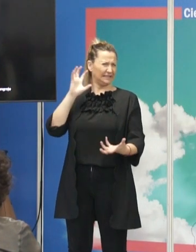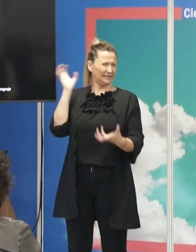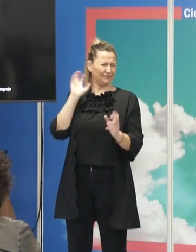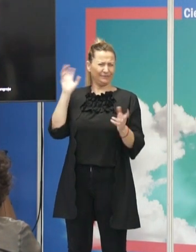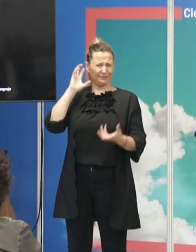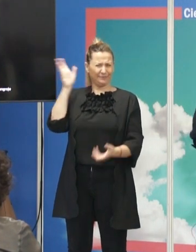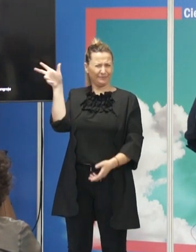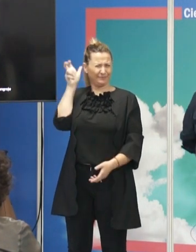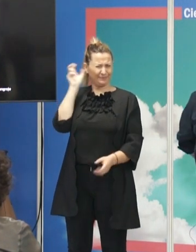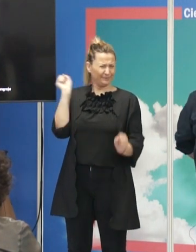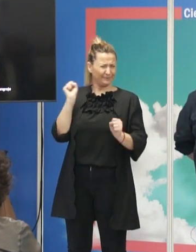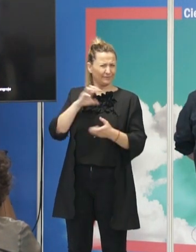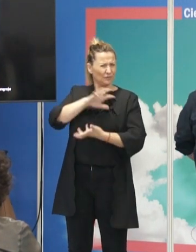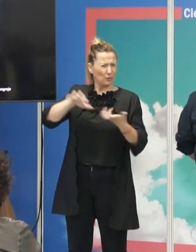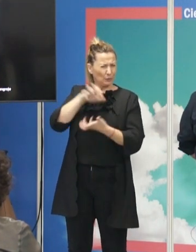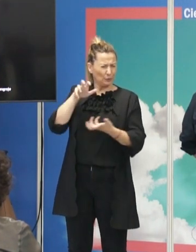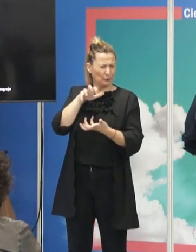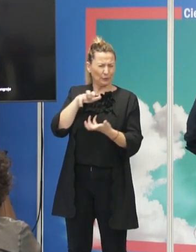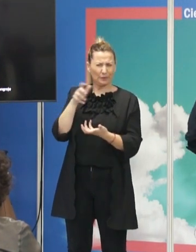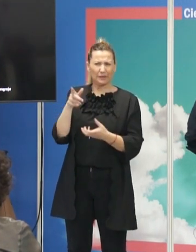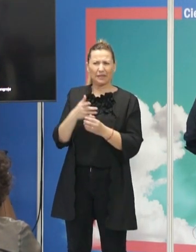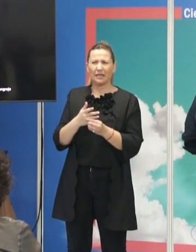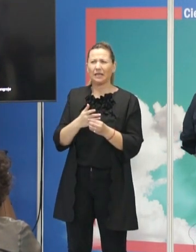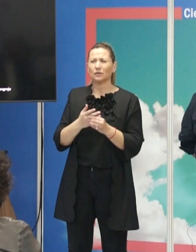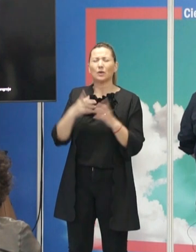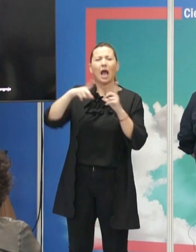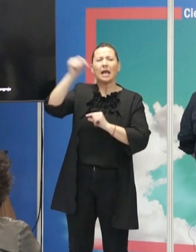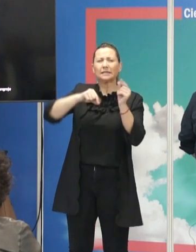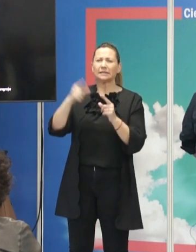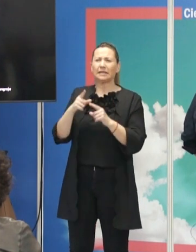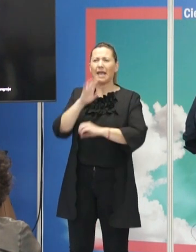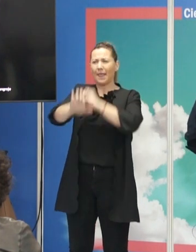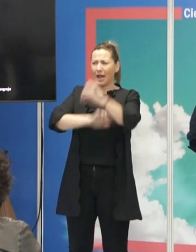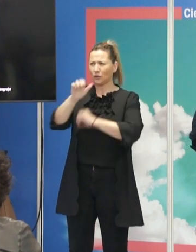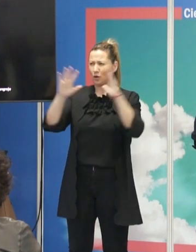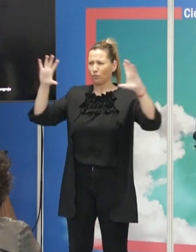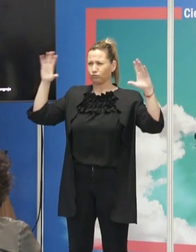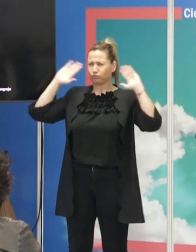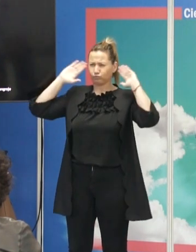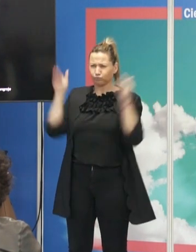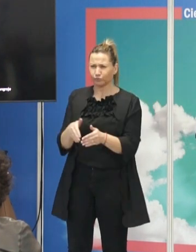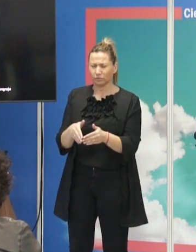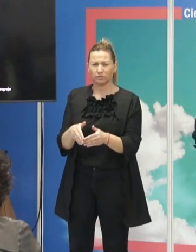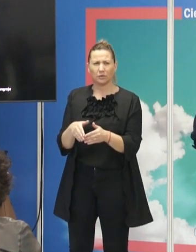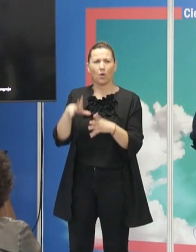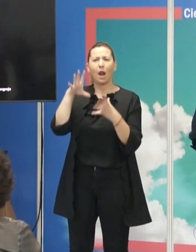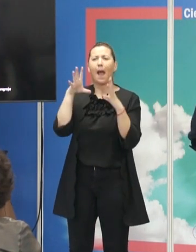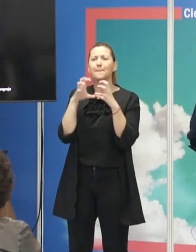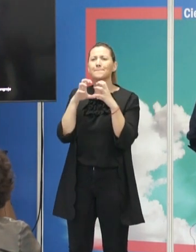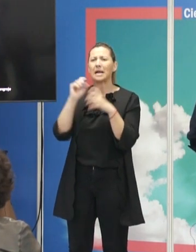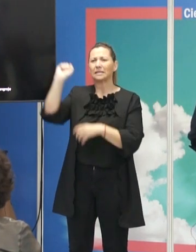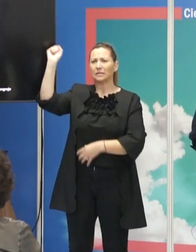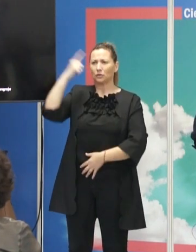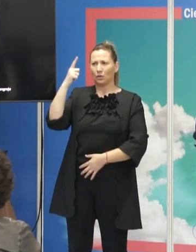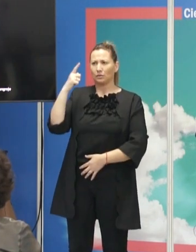Es un pulsar, está orbitando 11 veces por segundo. Es una estrella de neutrones comprimida por una masa de varias veces la masa del Sol, que es lo que está